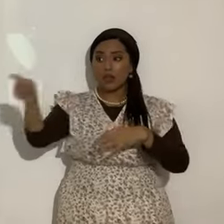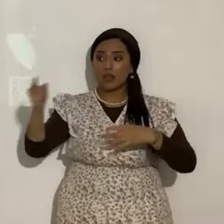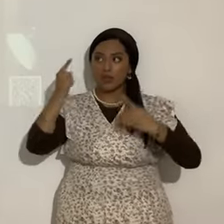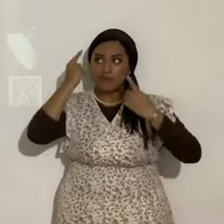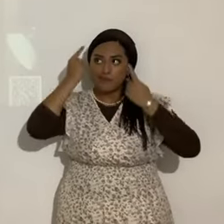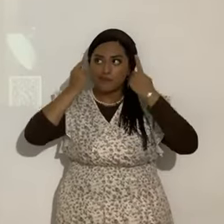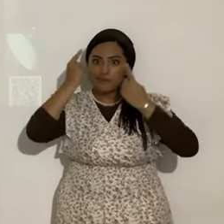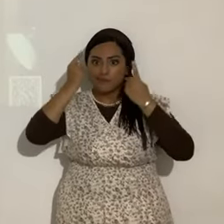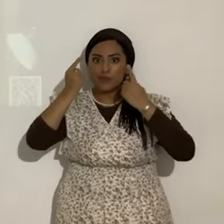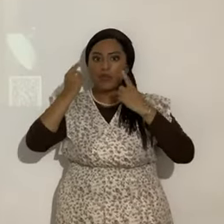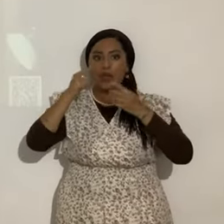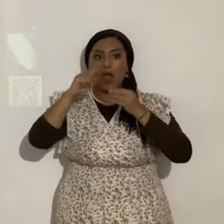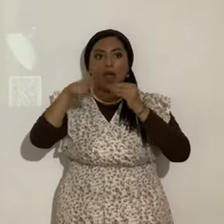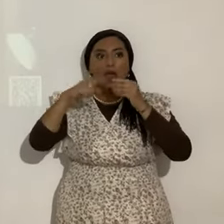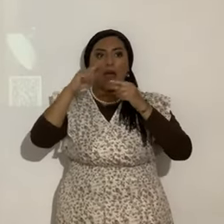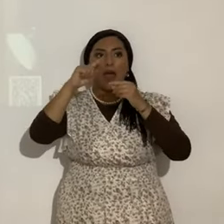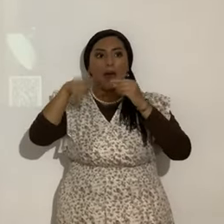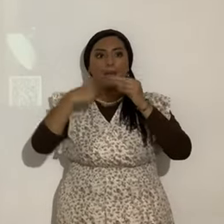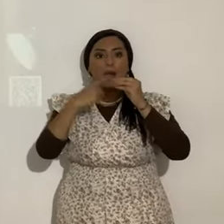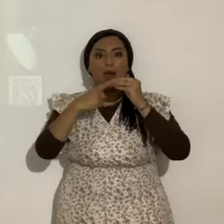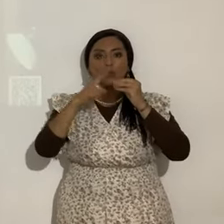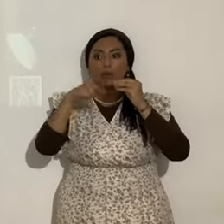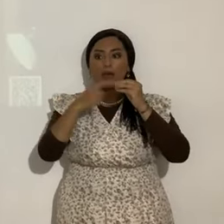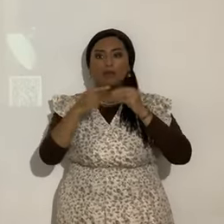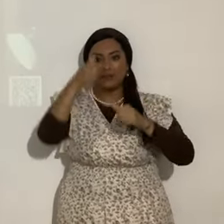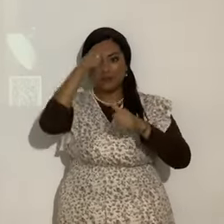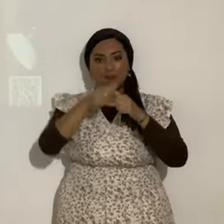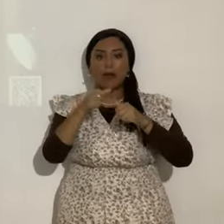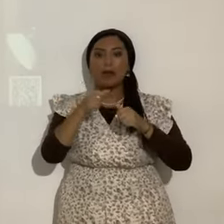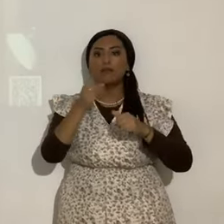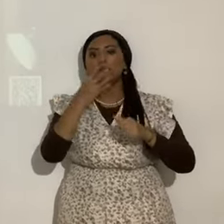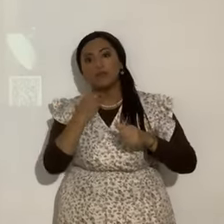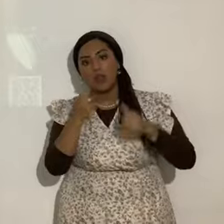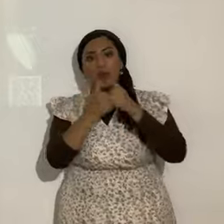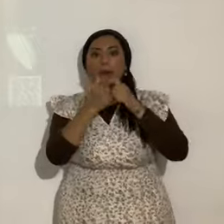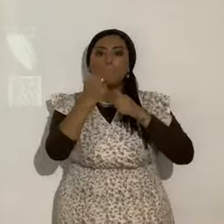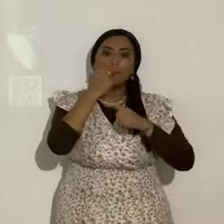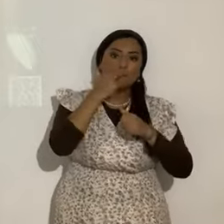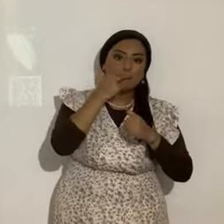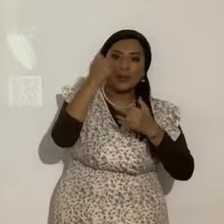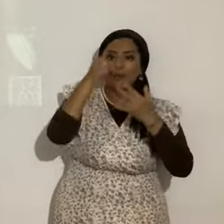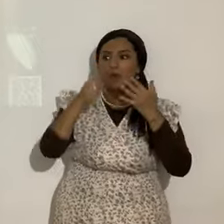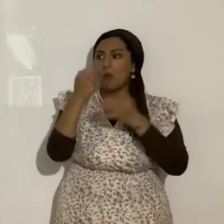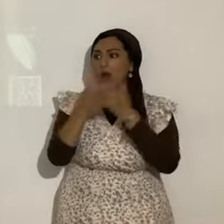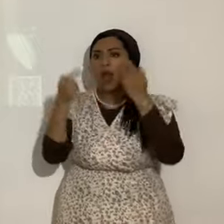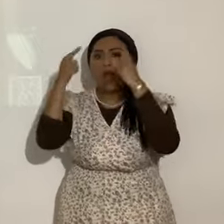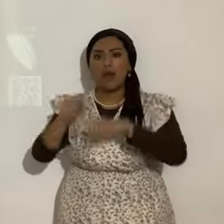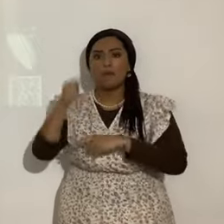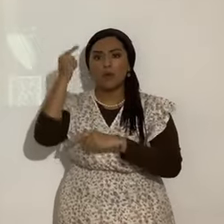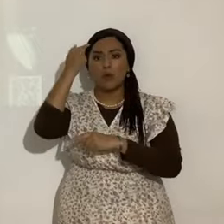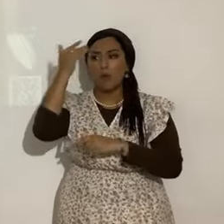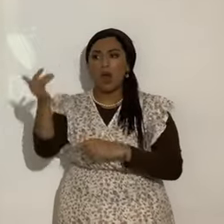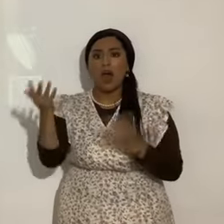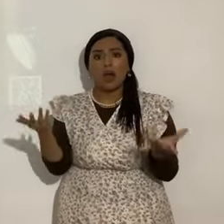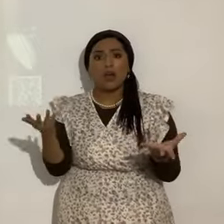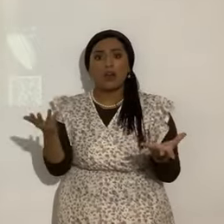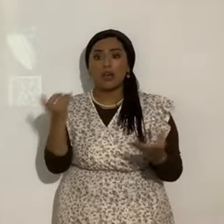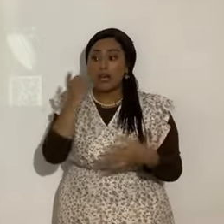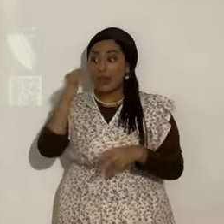en el holocausto, ¿dónde estuvo Dios? Bueno, él no se separa del pueblo, pero si la gente se separa de